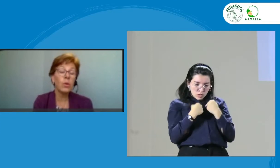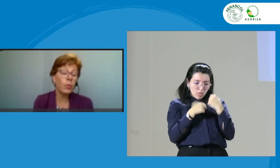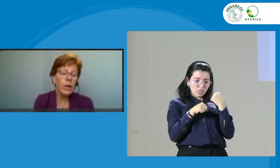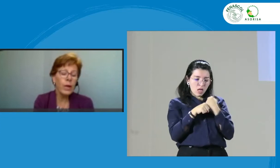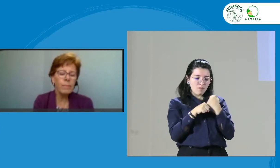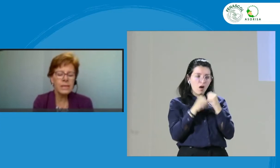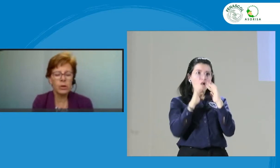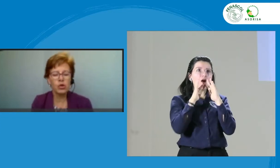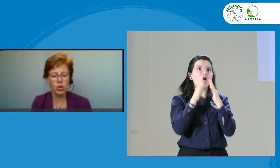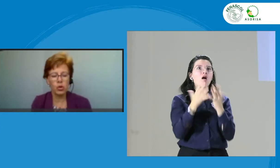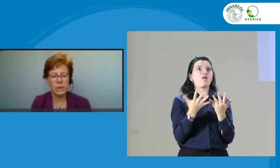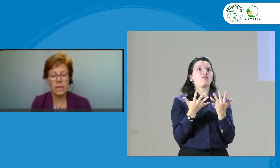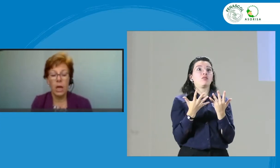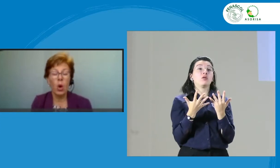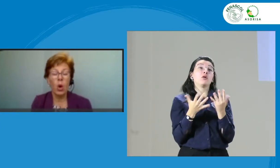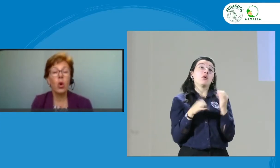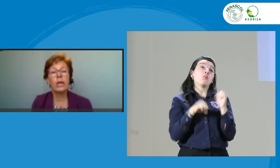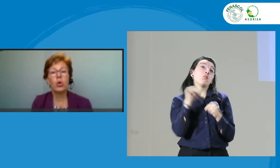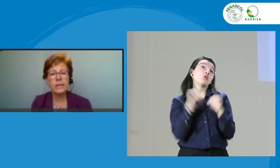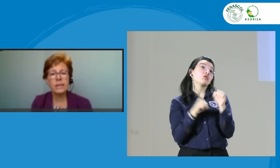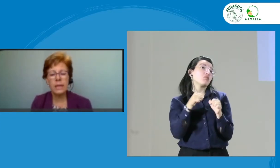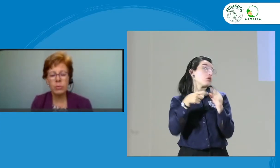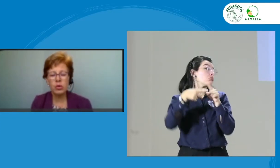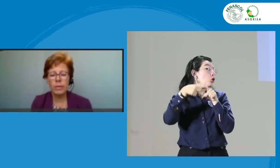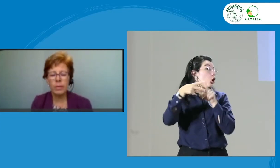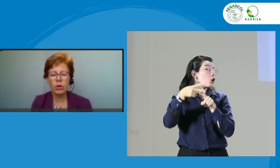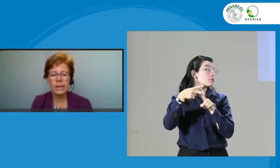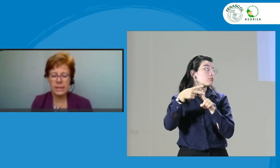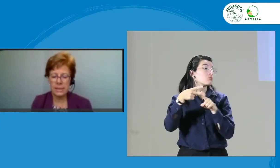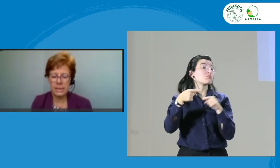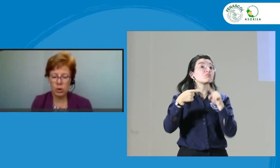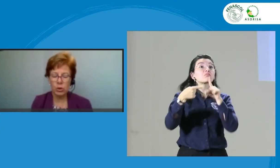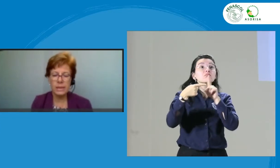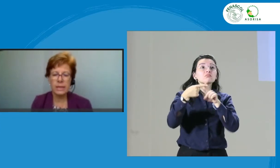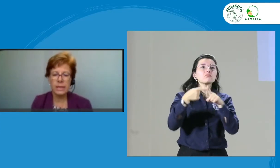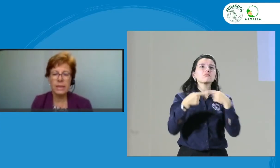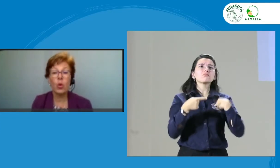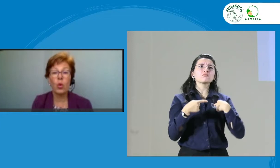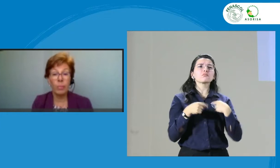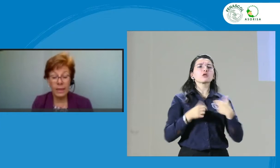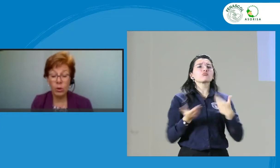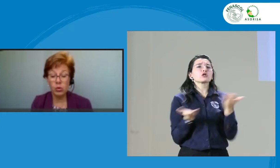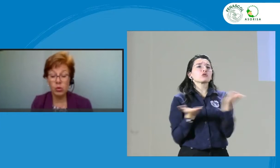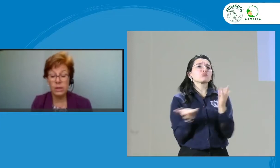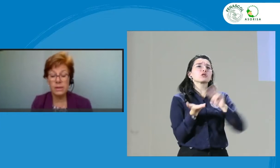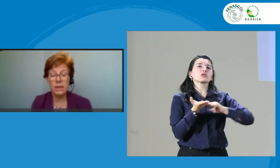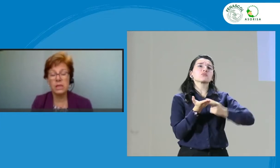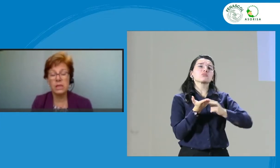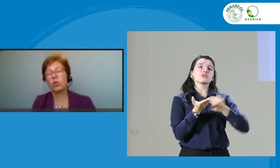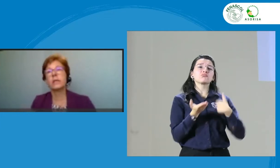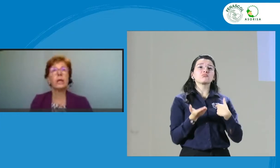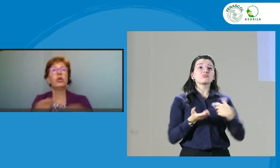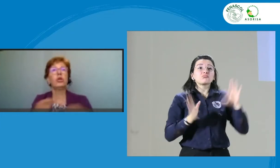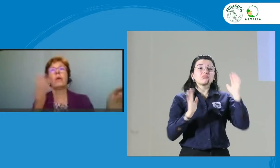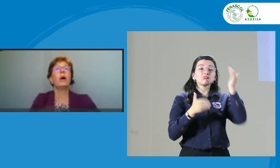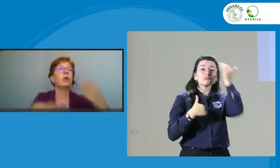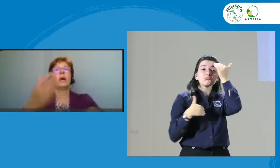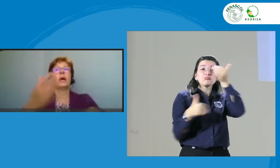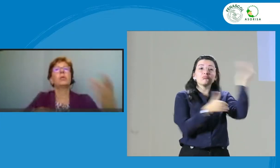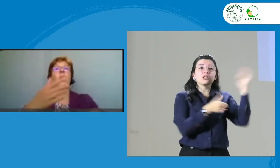Puede pasar dos cosas, o que no estamos tomando las decisiones éticas con plena conciencia, sino que llego al trabajo y hago y hago